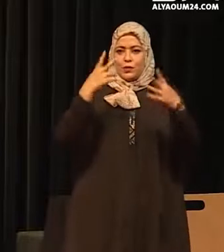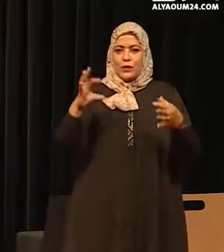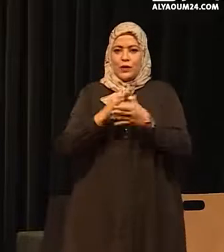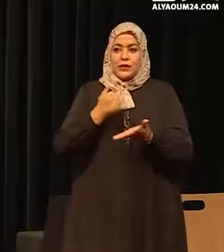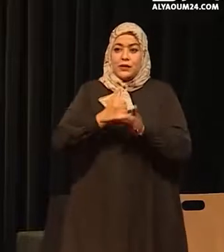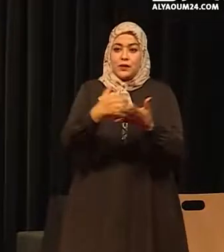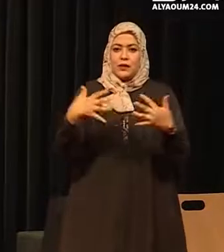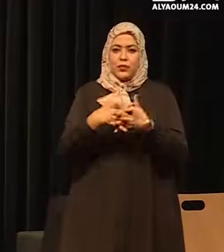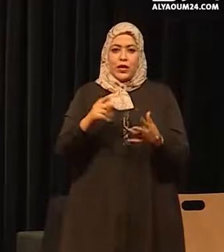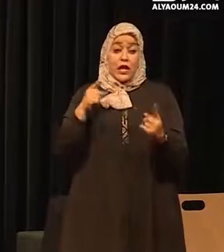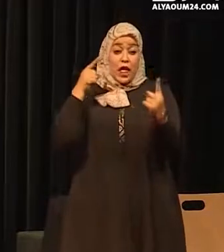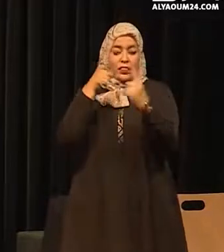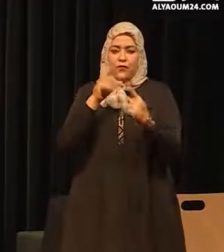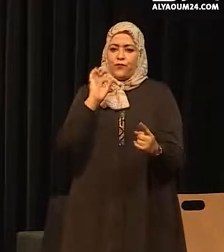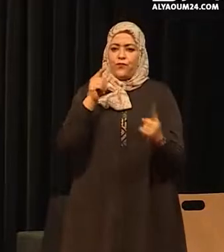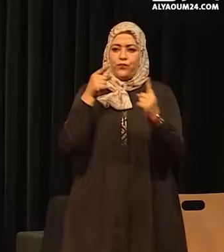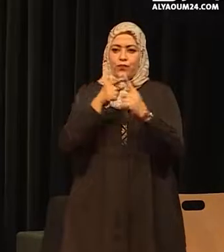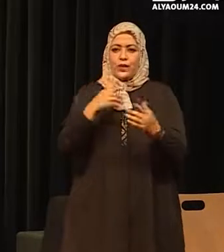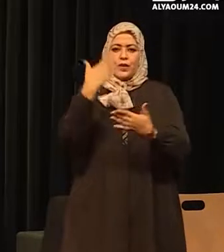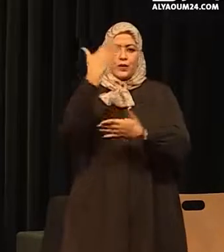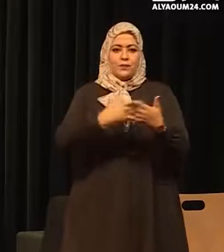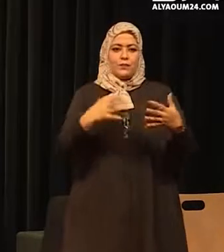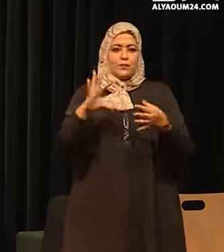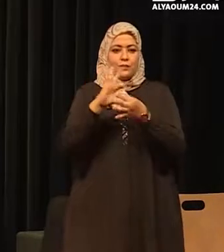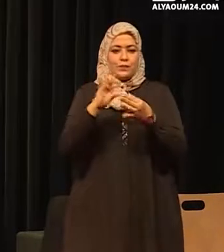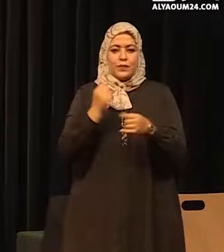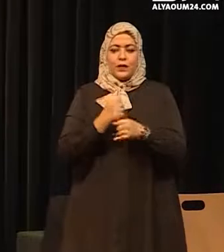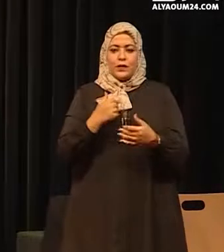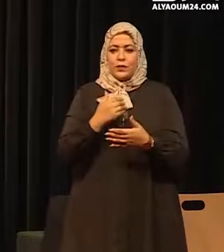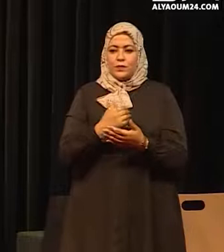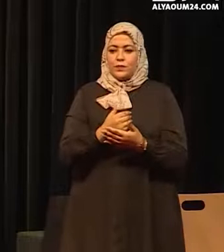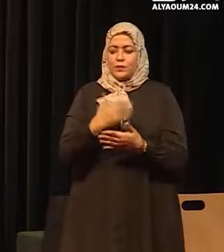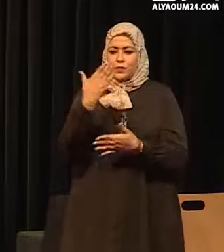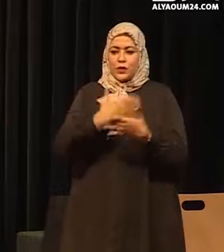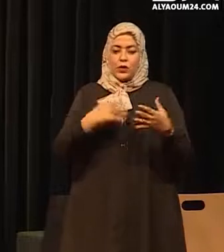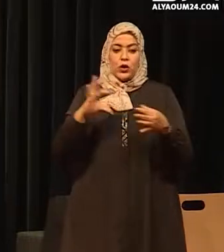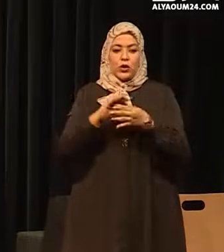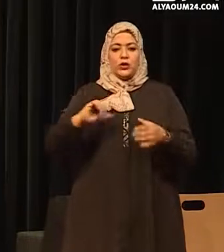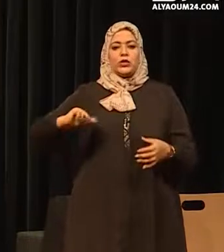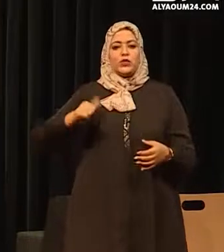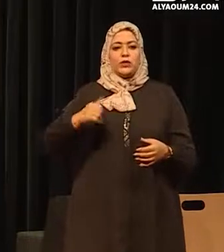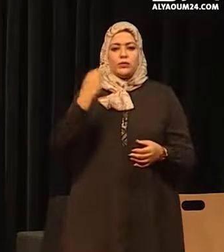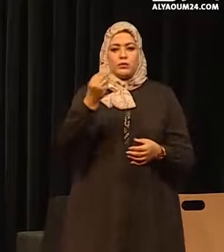ومستدامة التي تهدف للإعتماد لأن العنوان الميزة